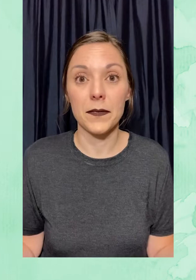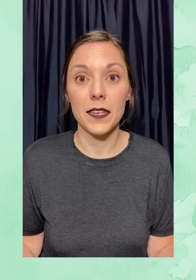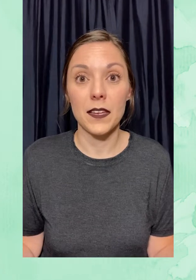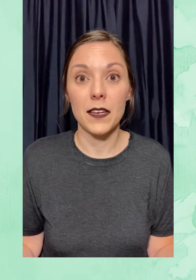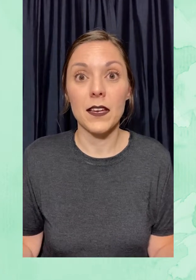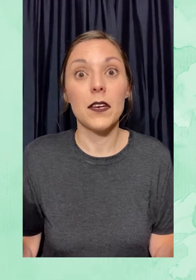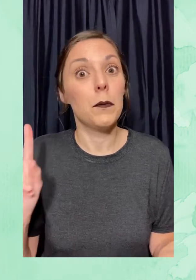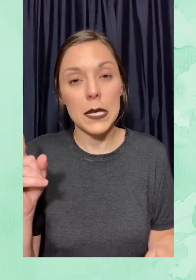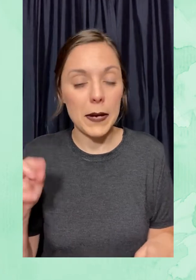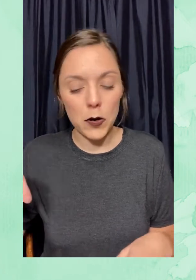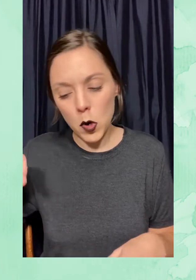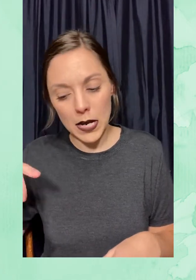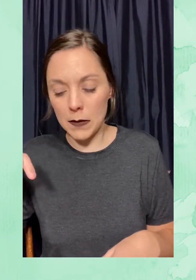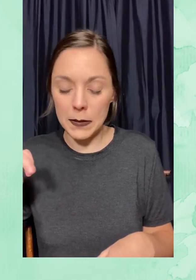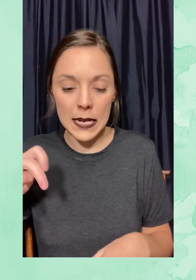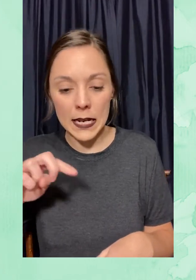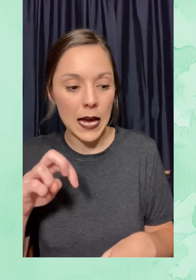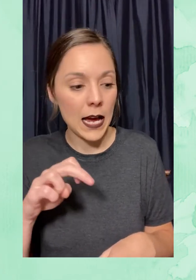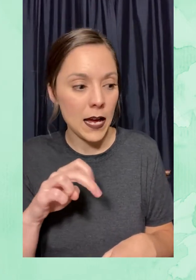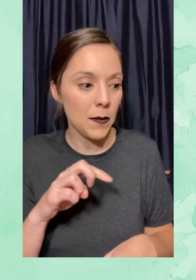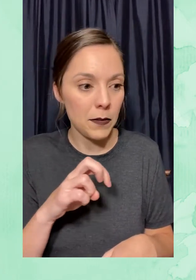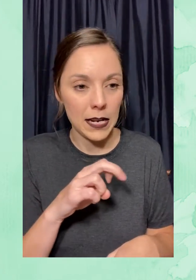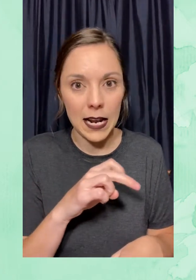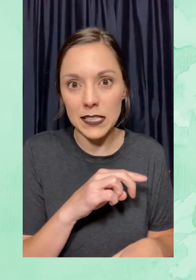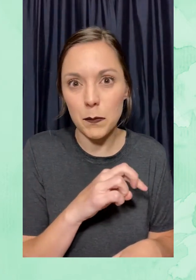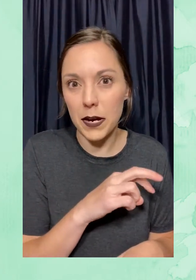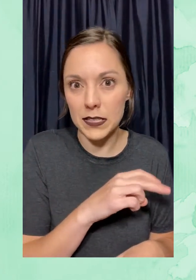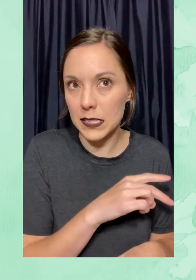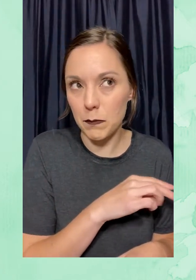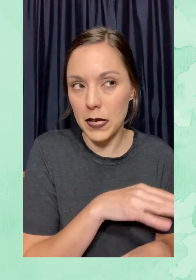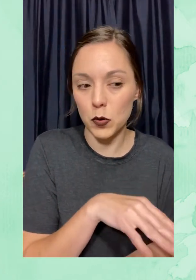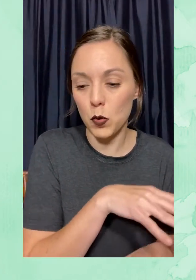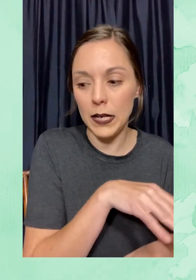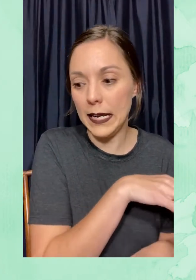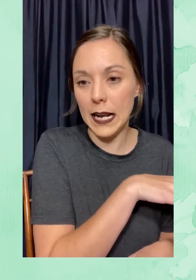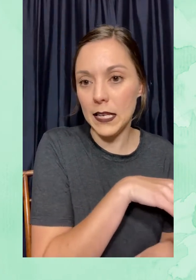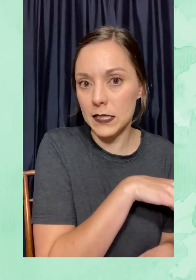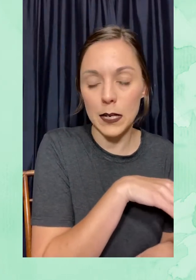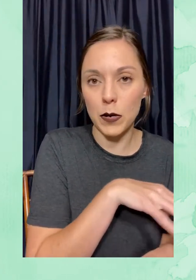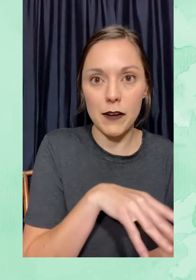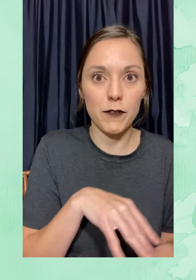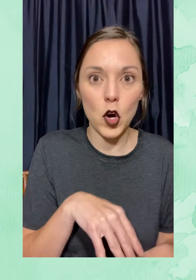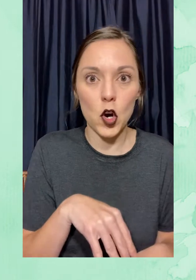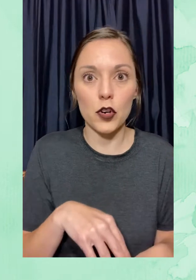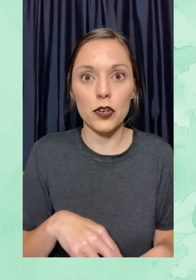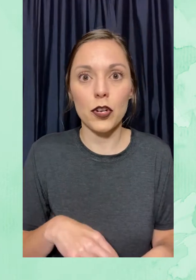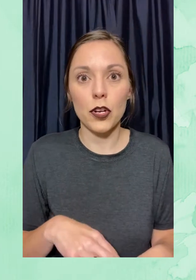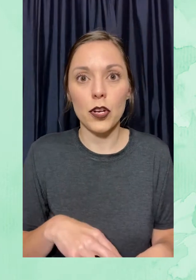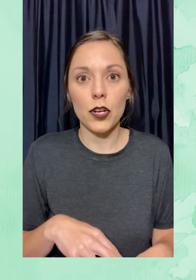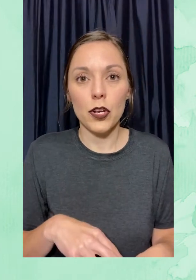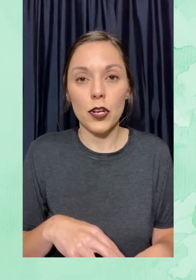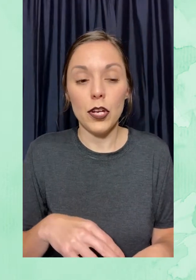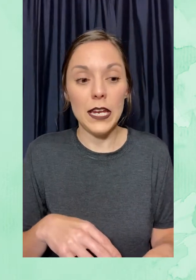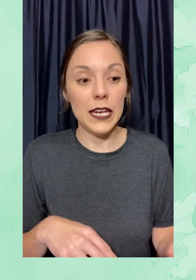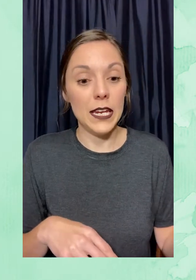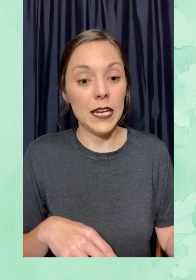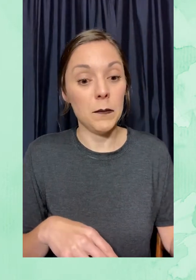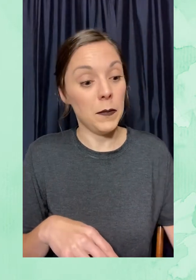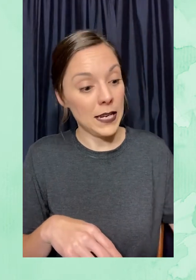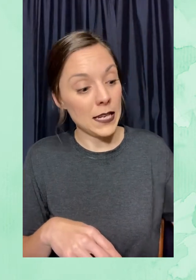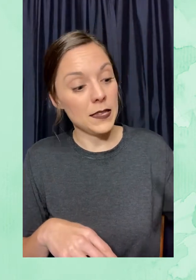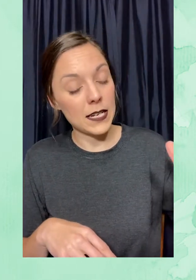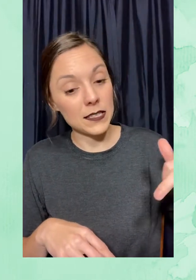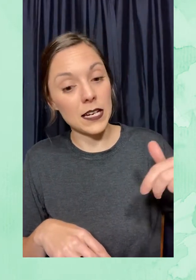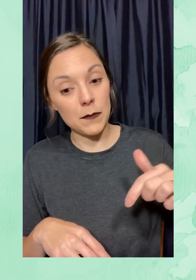Primero camina en las partes masculinas de una flor y